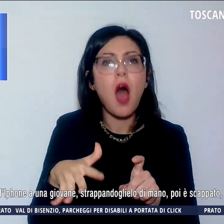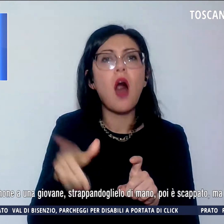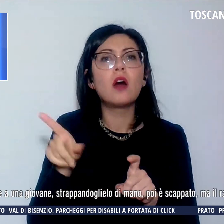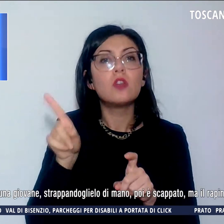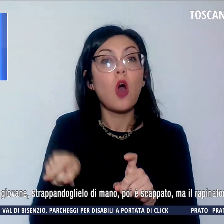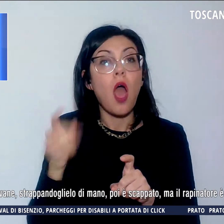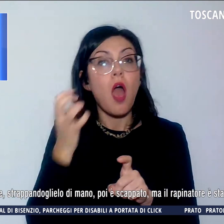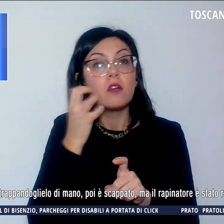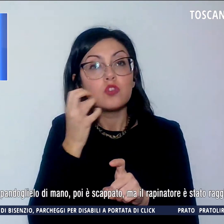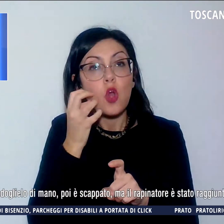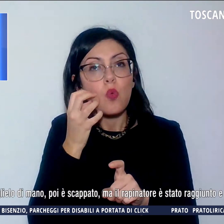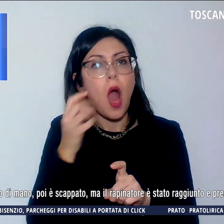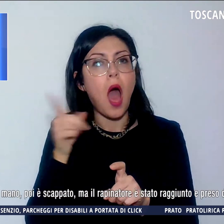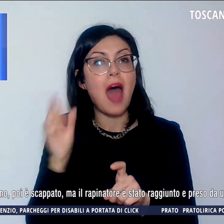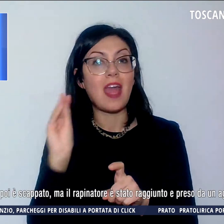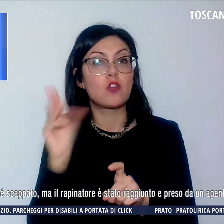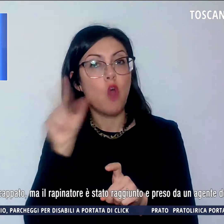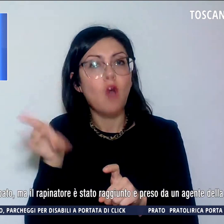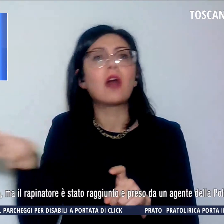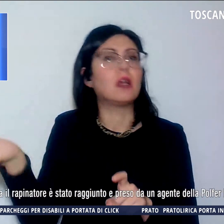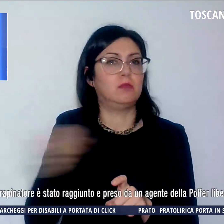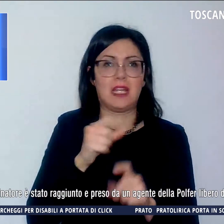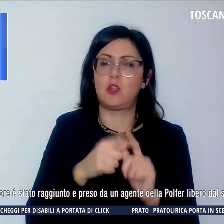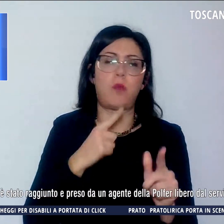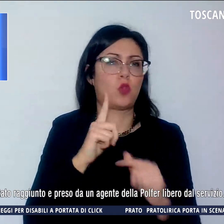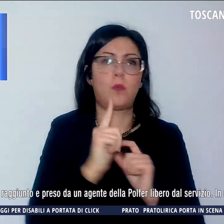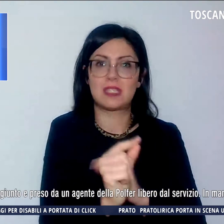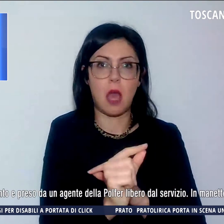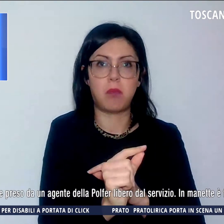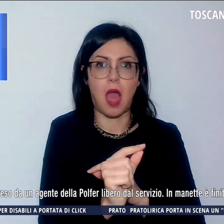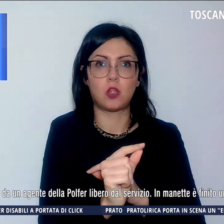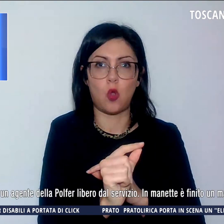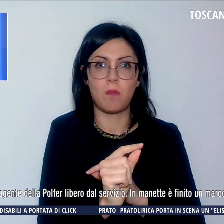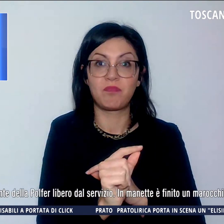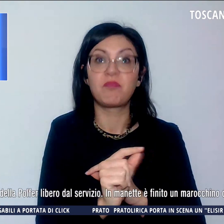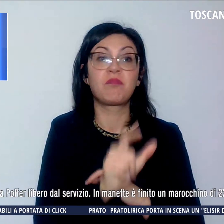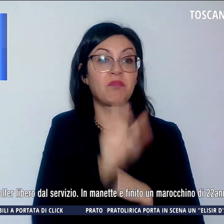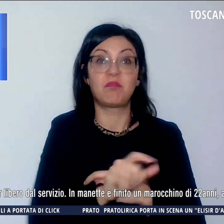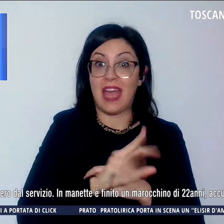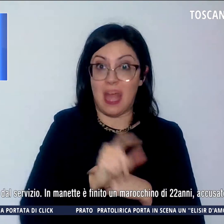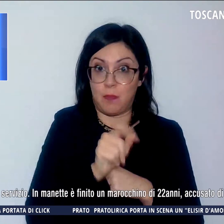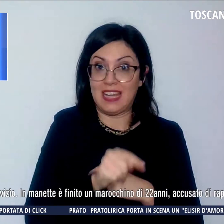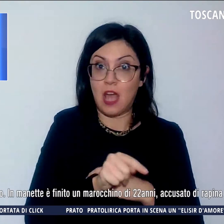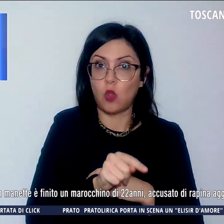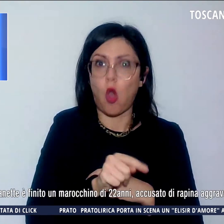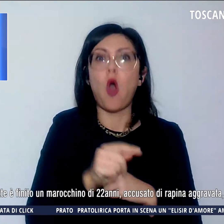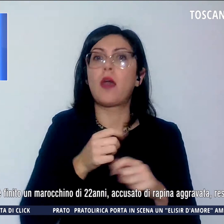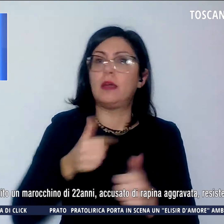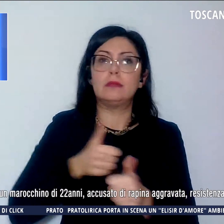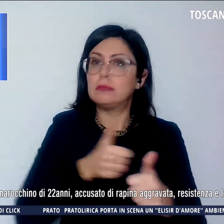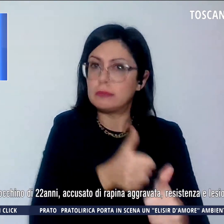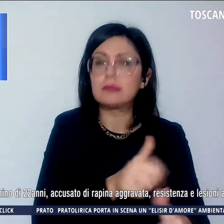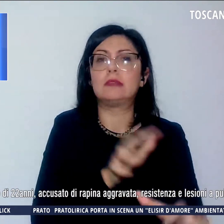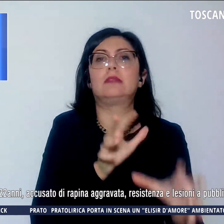strappandoglielo di mano. Poi è scappato, ma il rapinatore è stato raggiunto e catturato da un